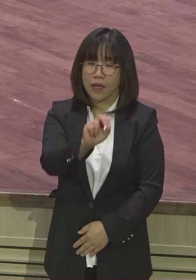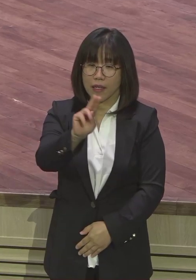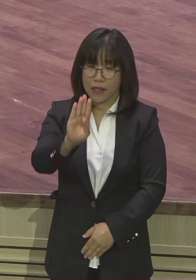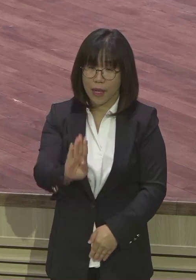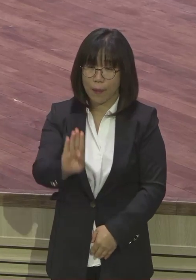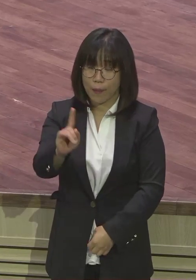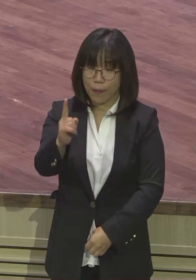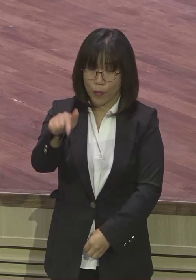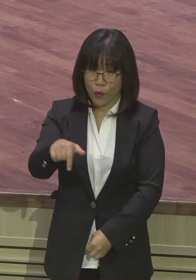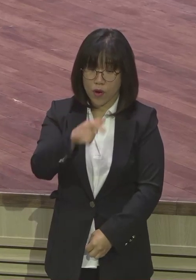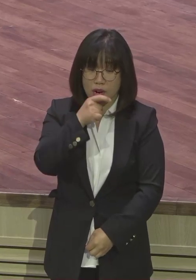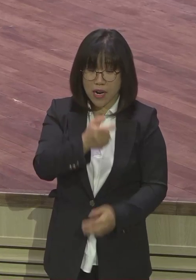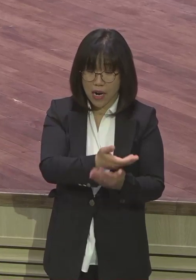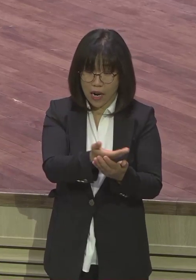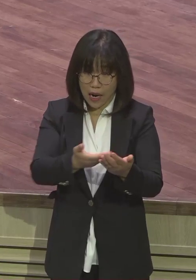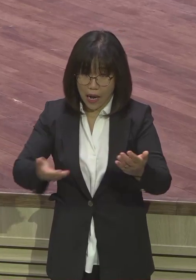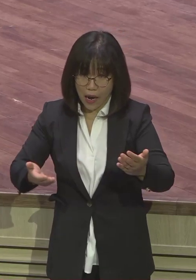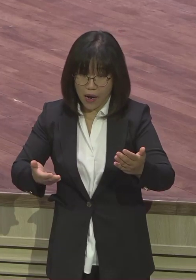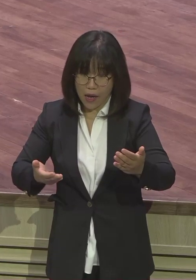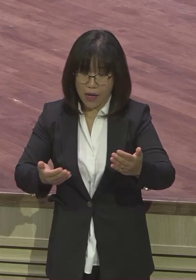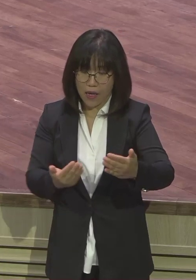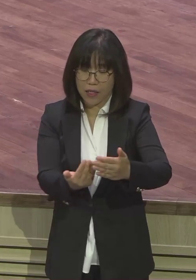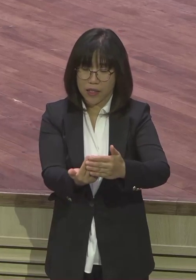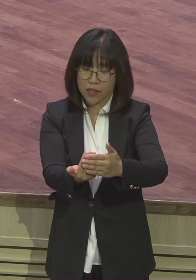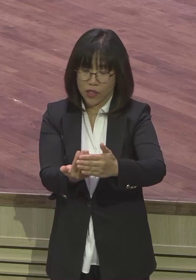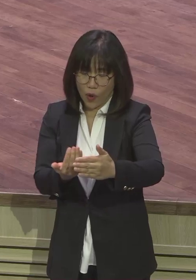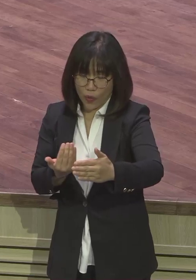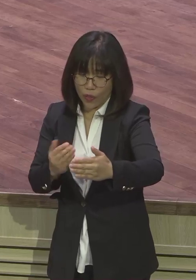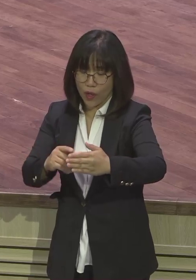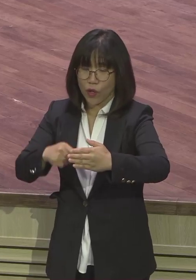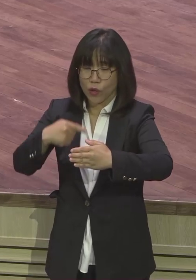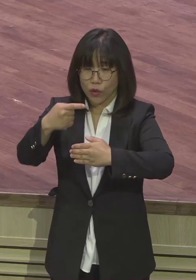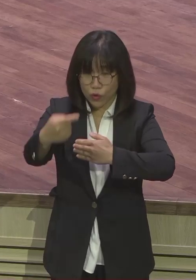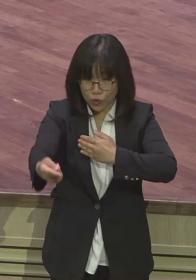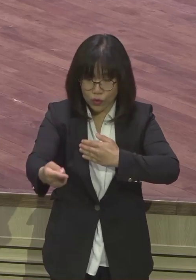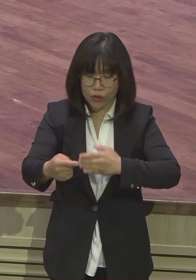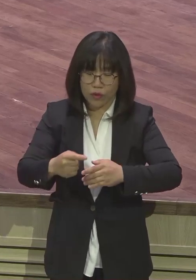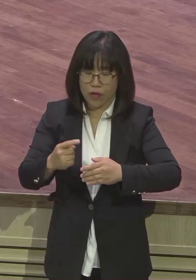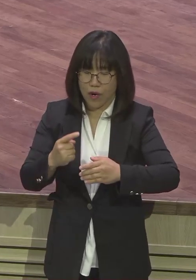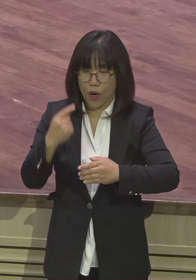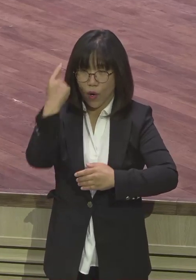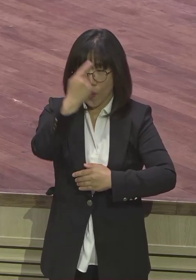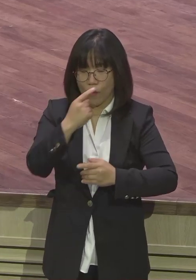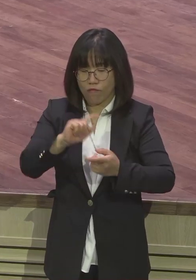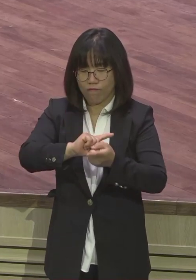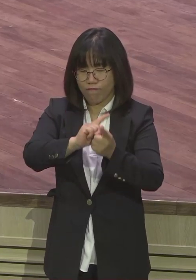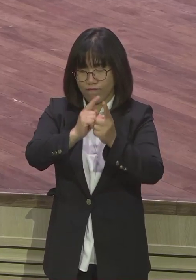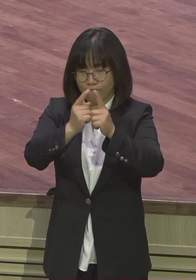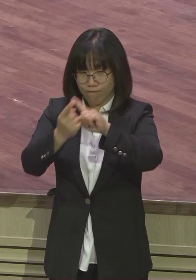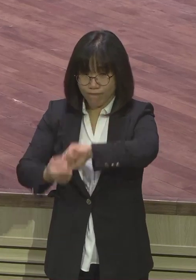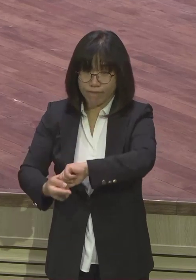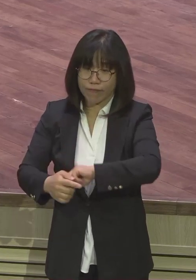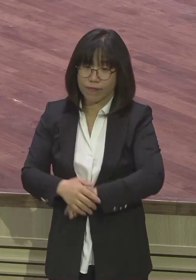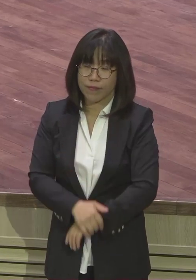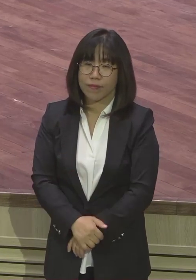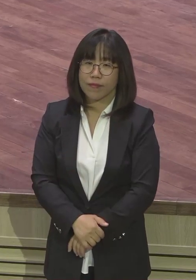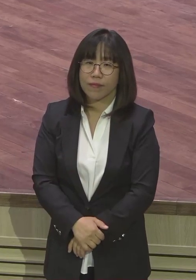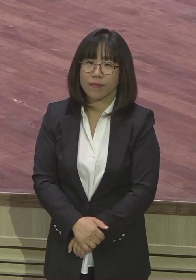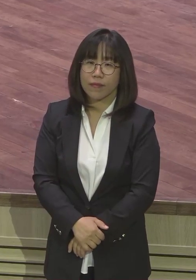이전과 완전히 다른 모습을 보여줍니다 과거에는 형 에서